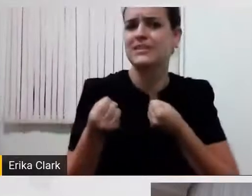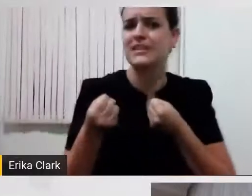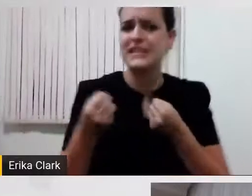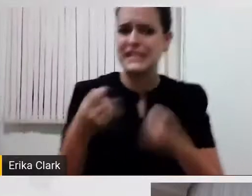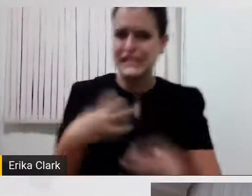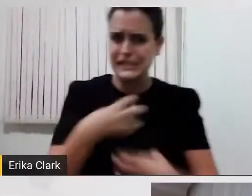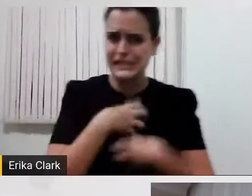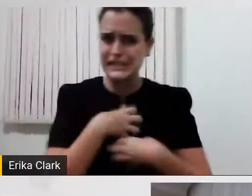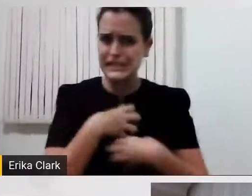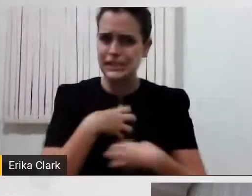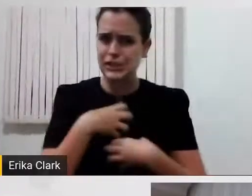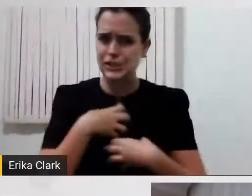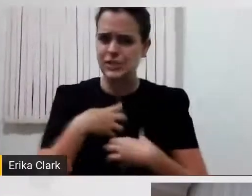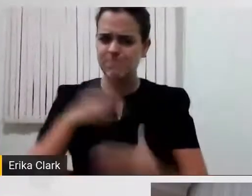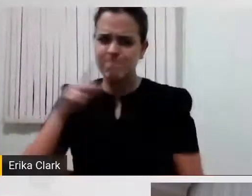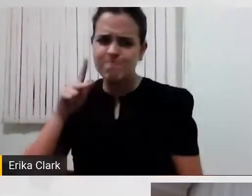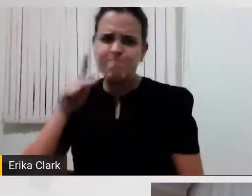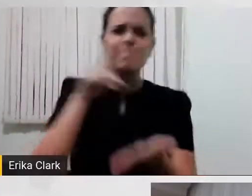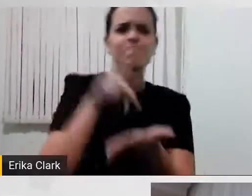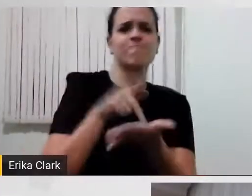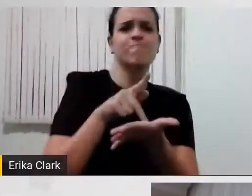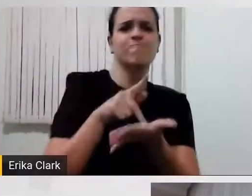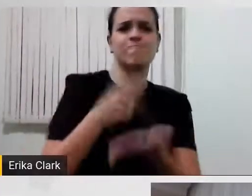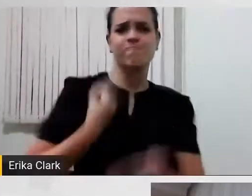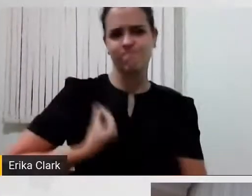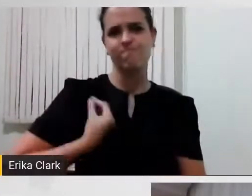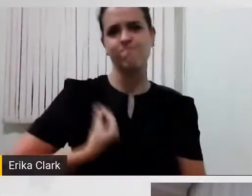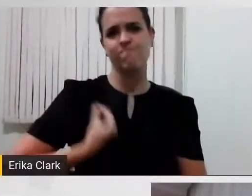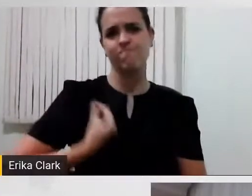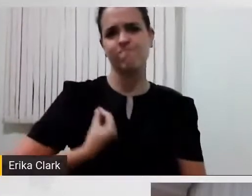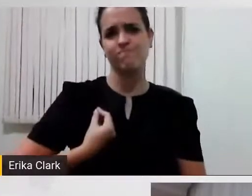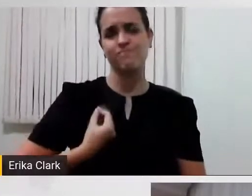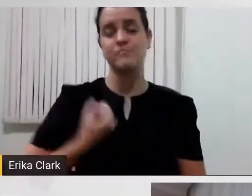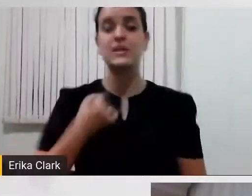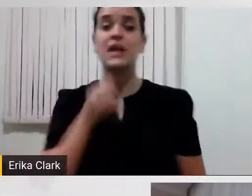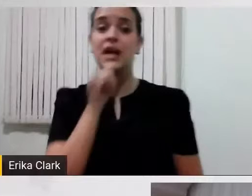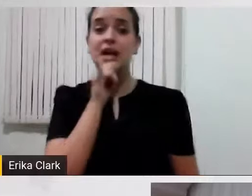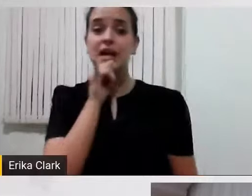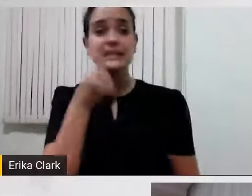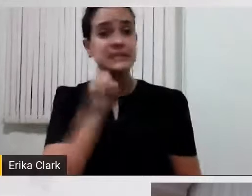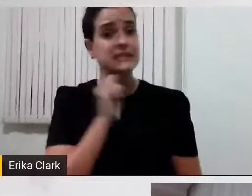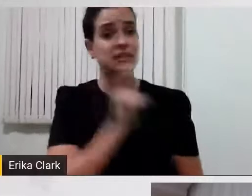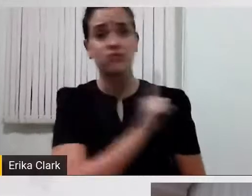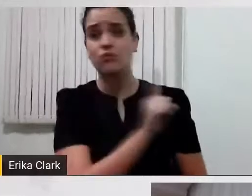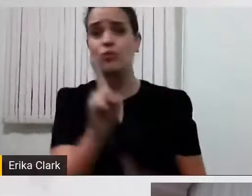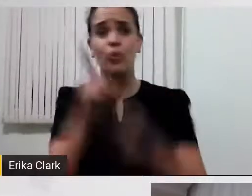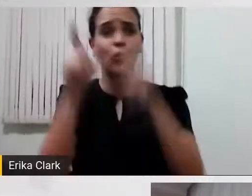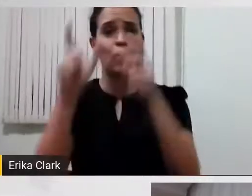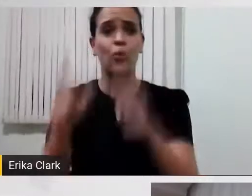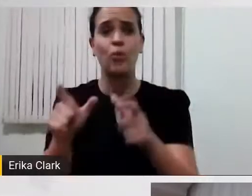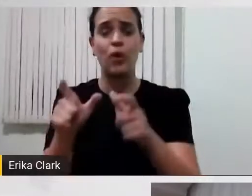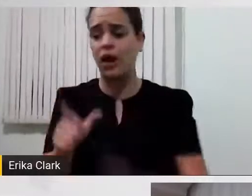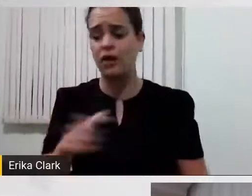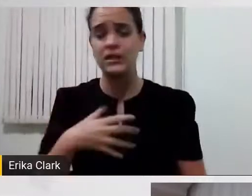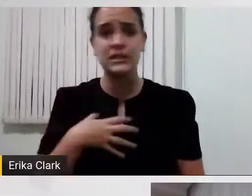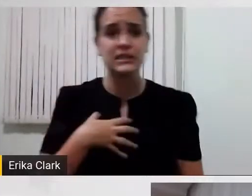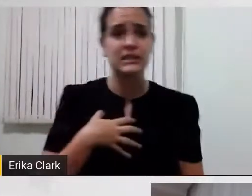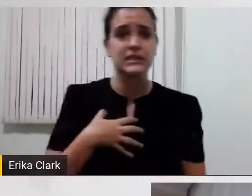determinado local e nós não nos sentirmos pertencentes, participantes. isso